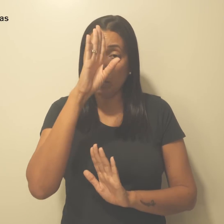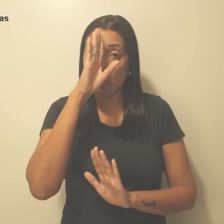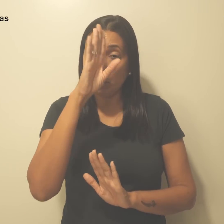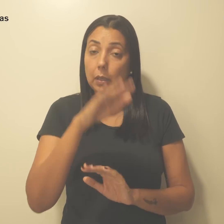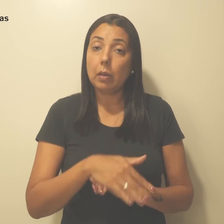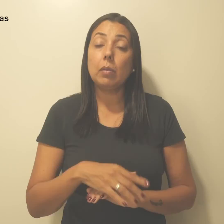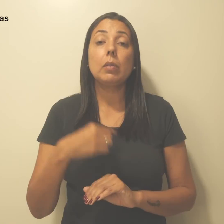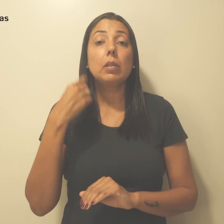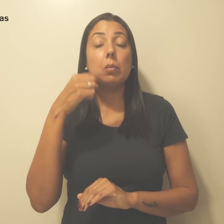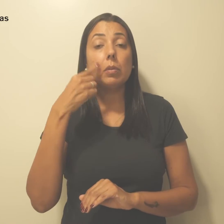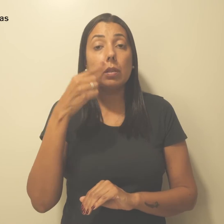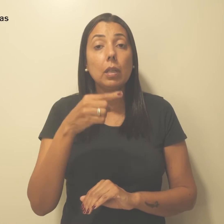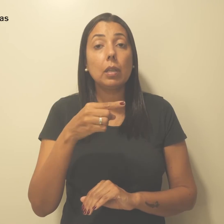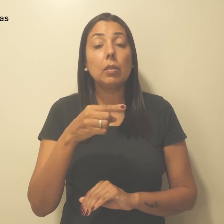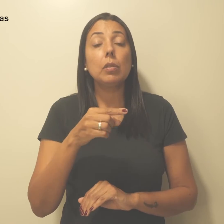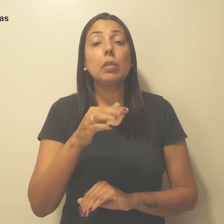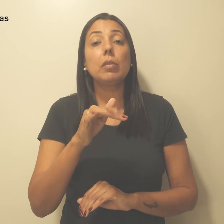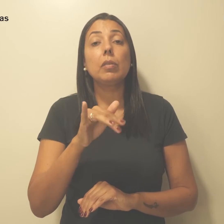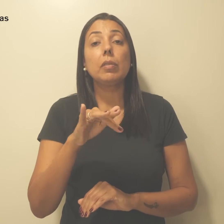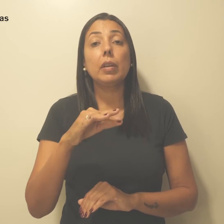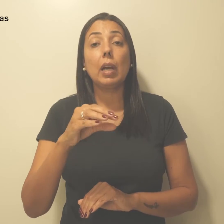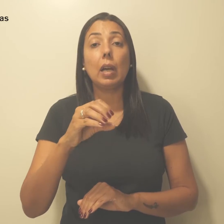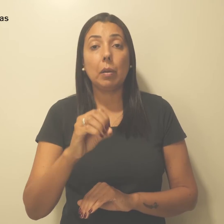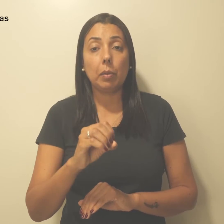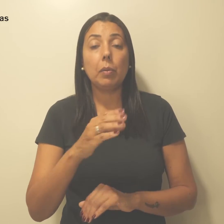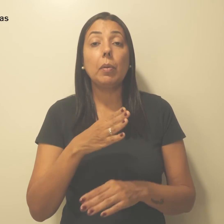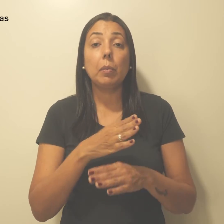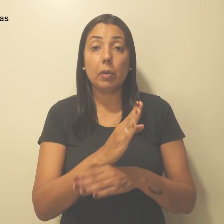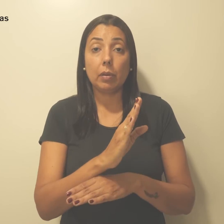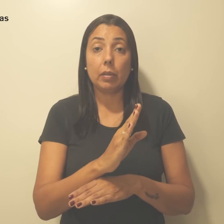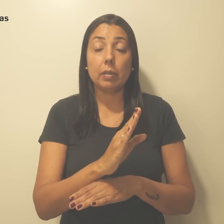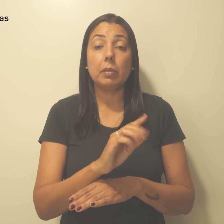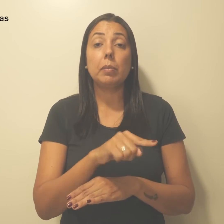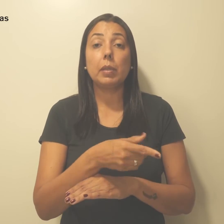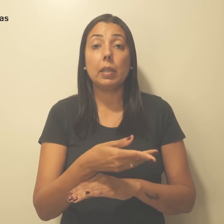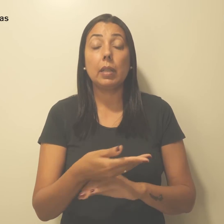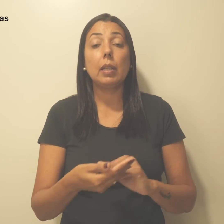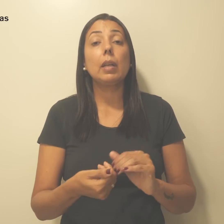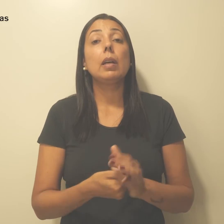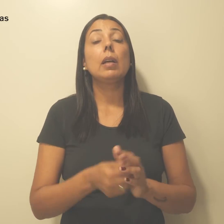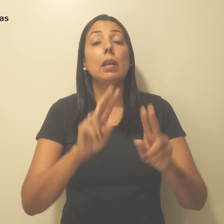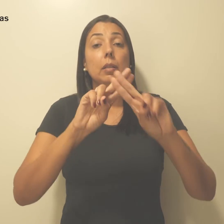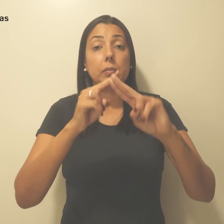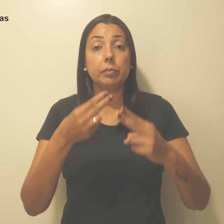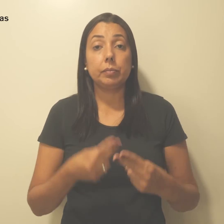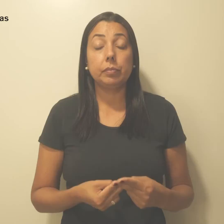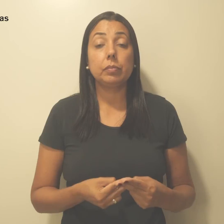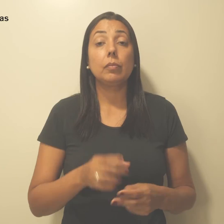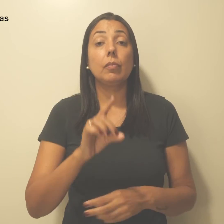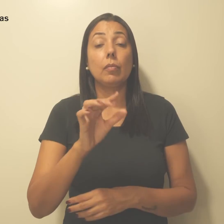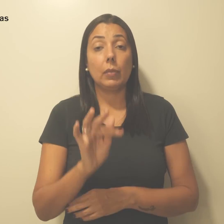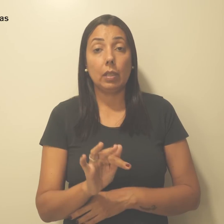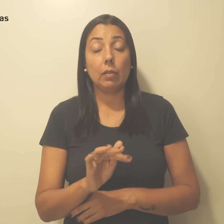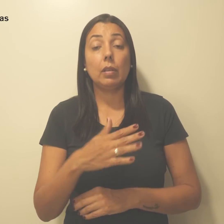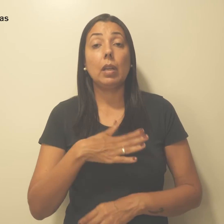distrital Fábio Félix foi aprovada pela Câmara Legislativa do Distrito Federal em agosto de